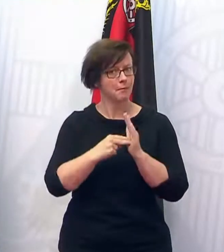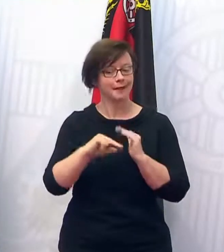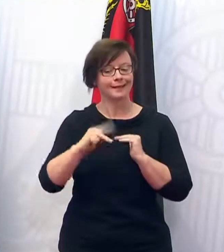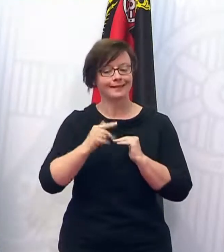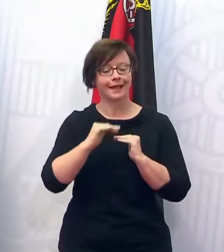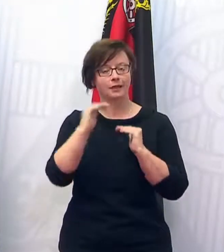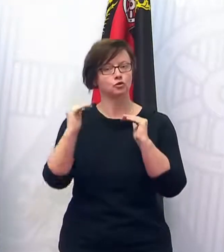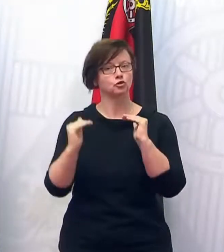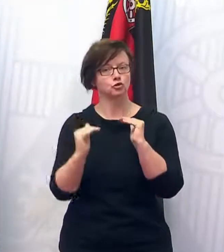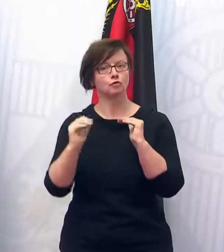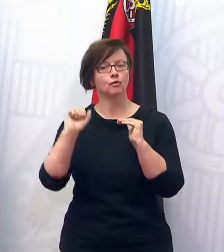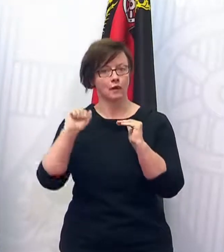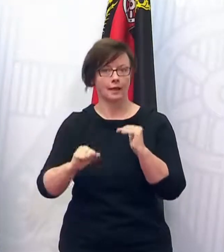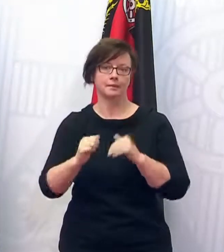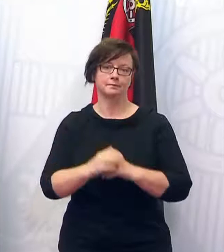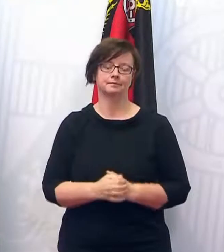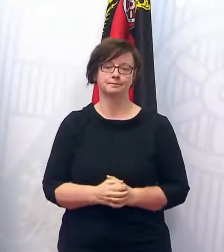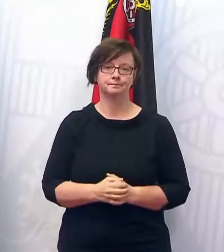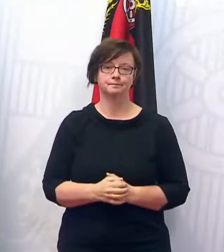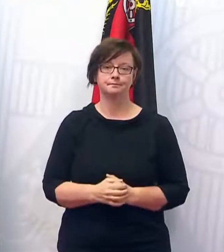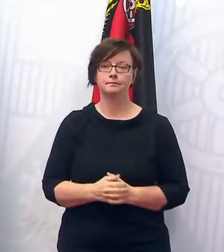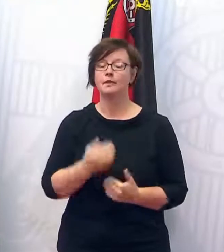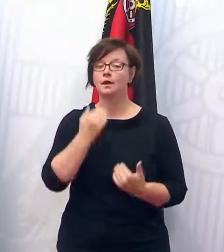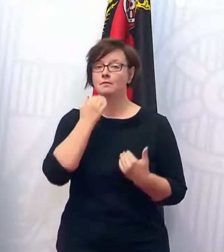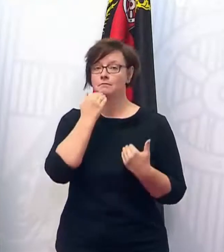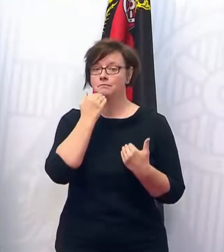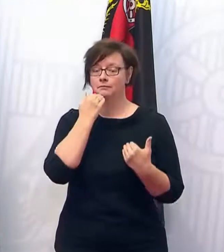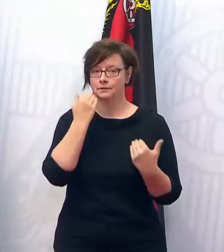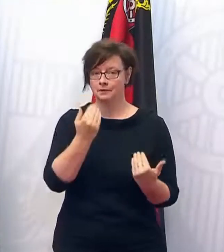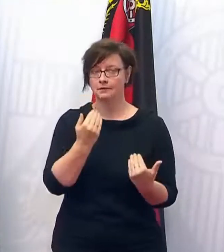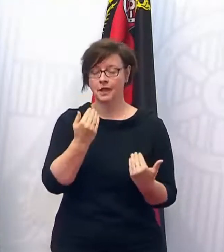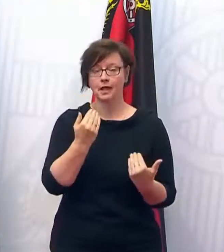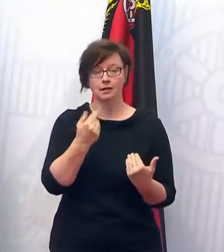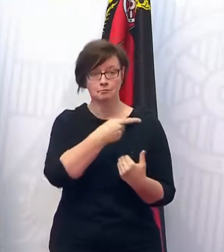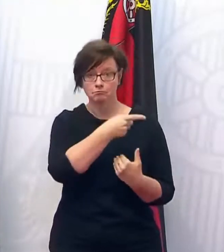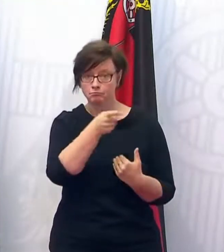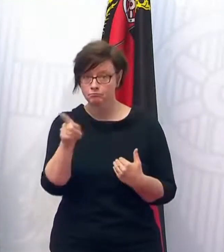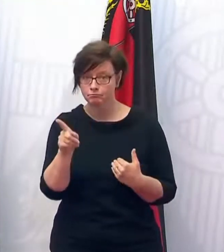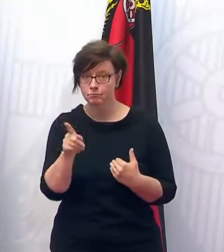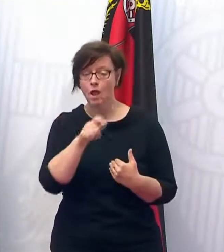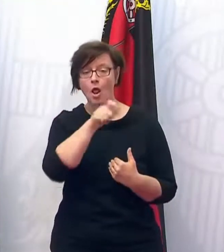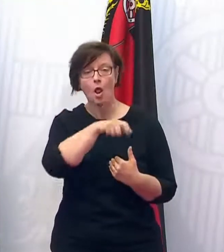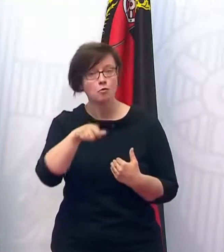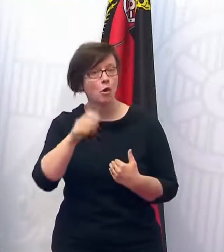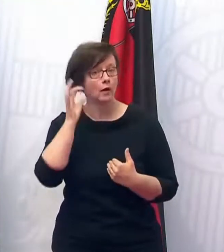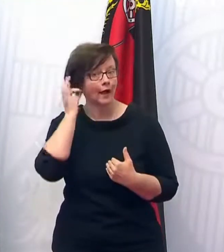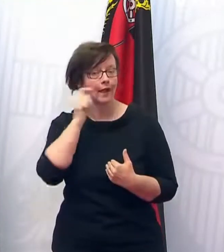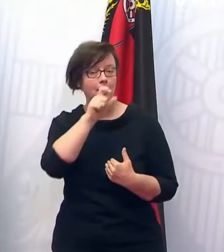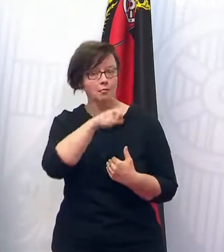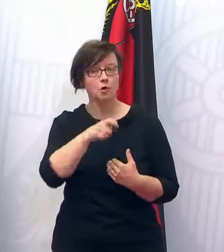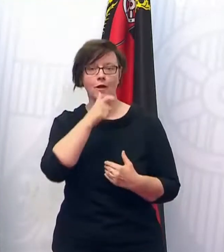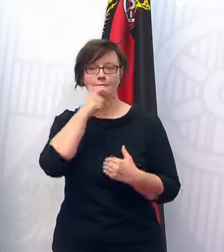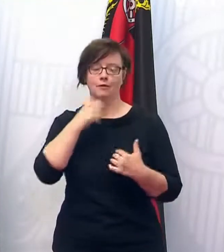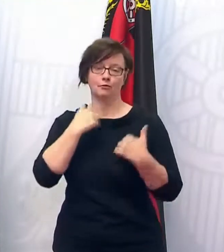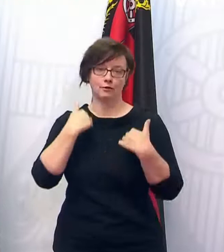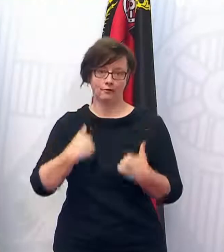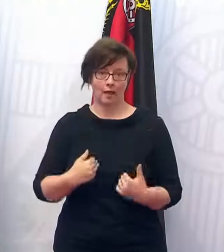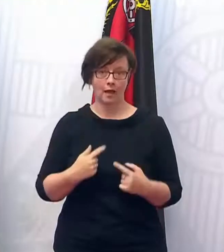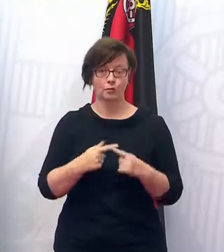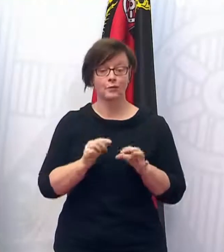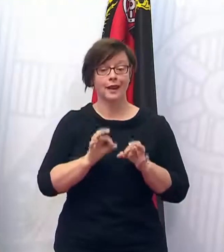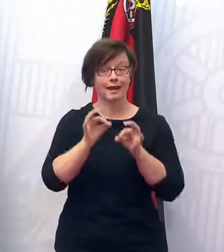gehen können und dass wir dank des verantwortlichen Verhaltens der Bürger und Bürgerinnen, das ich eben schon genannt habe, und der niedrigen